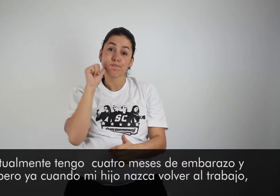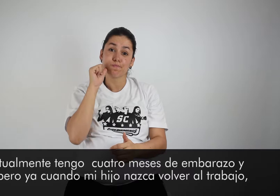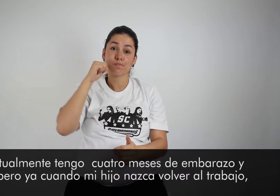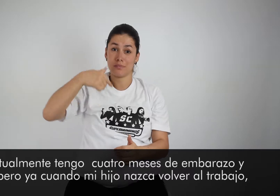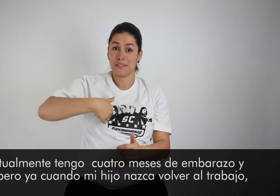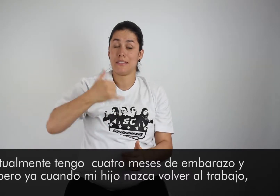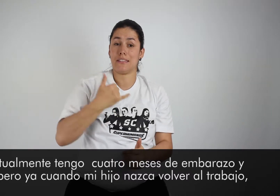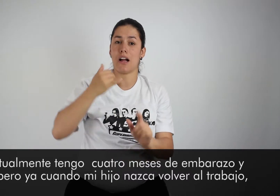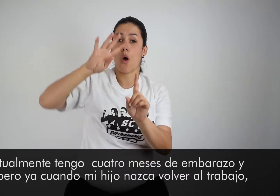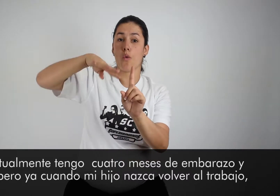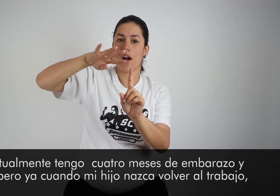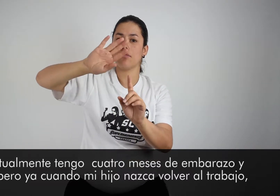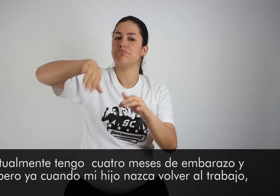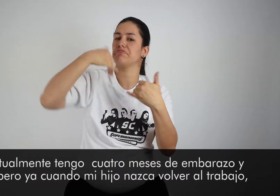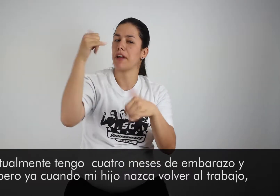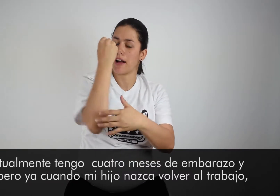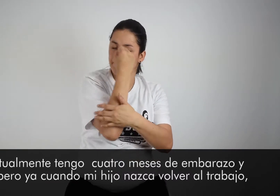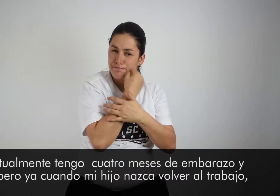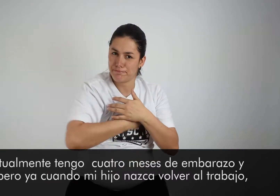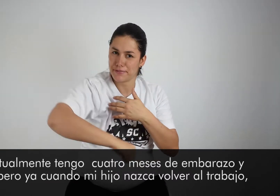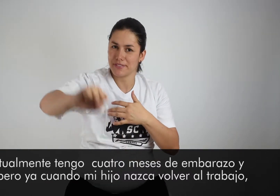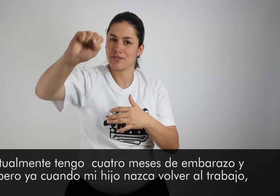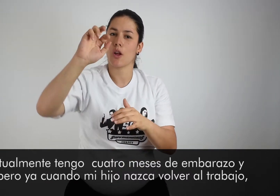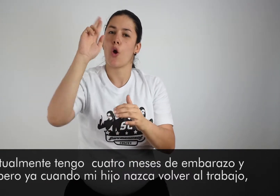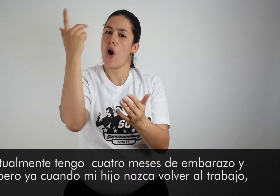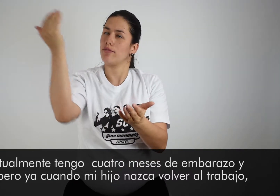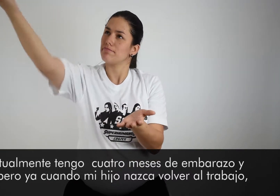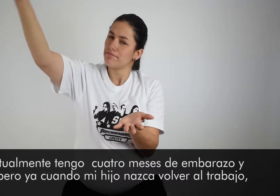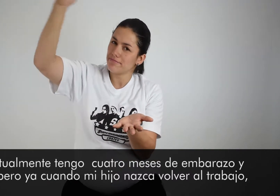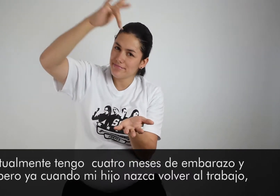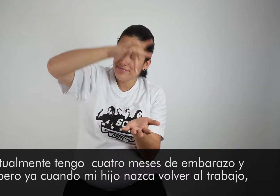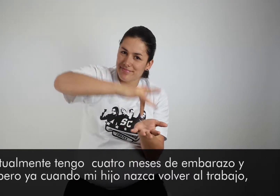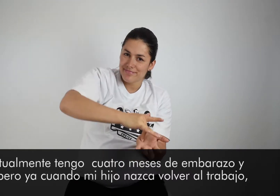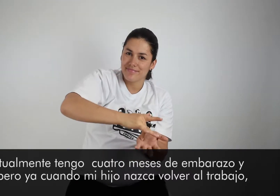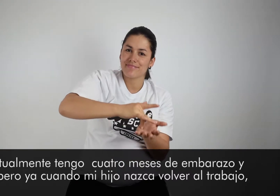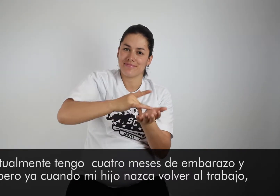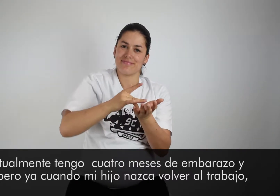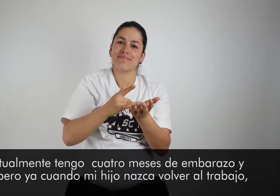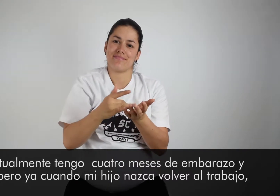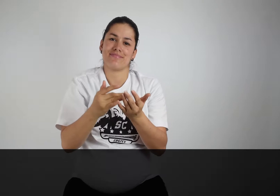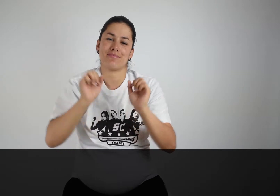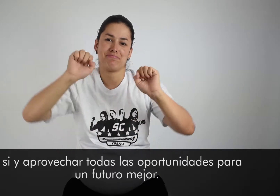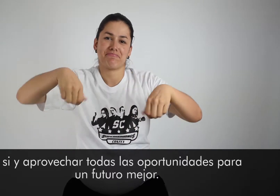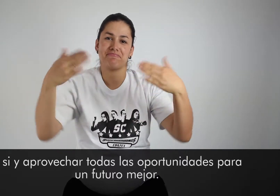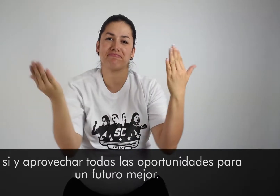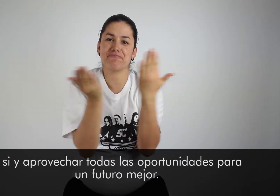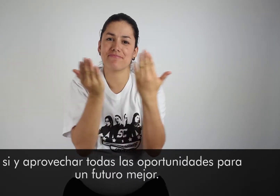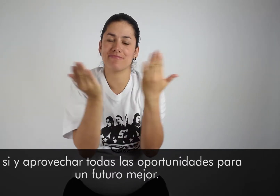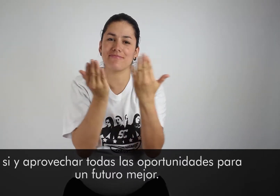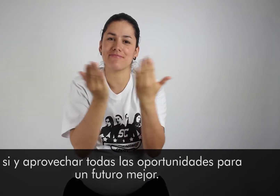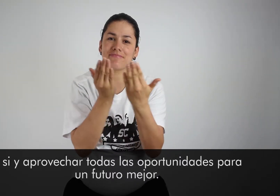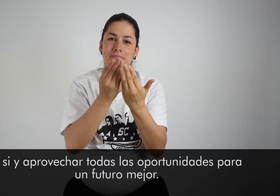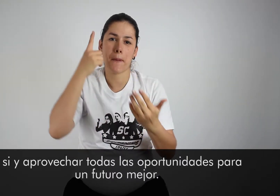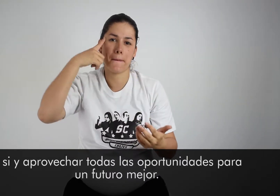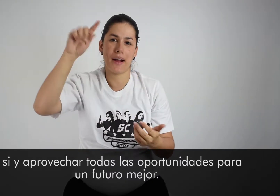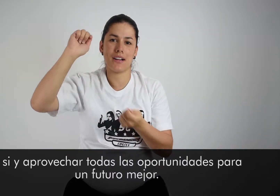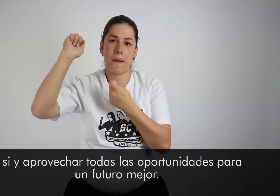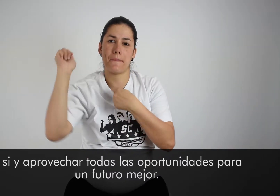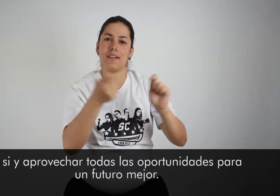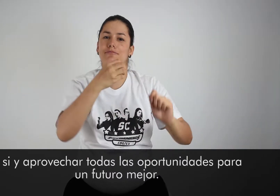cuatro meses de embarazo y espero cuando ya mi hijo nazca, volver al trabajo y aprovechar